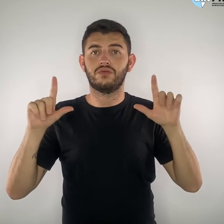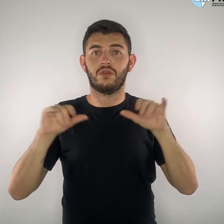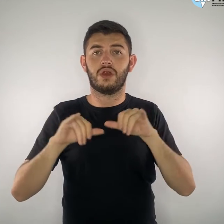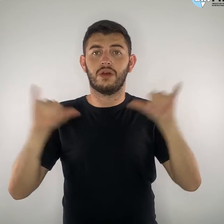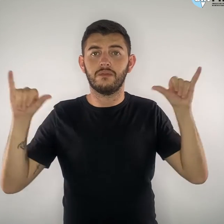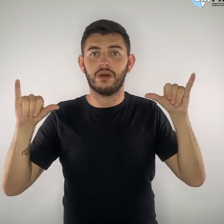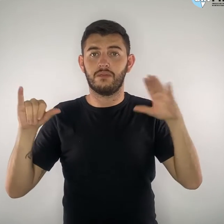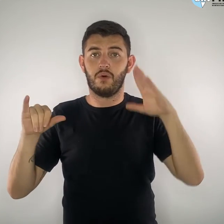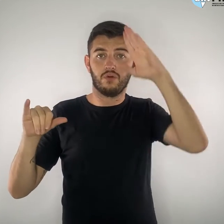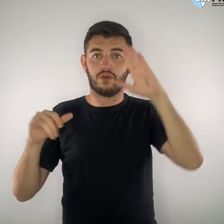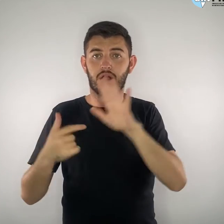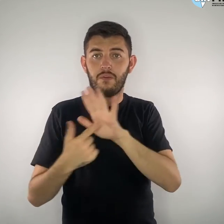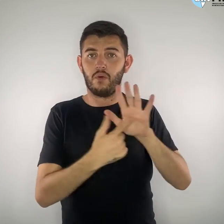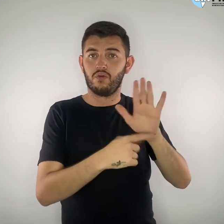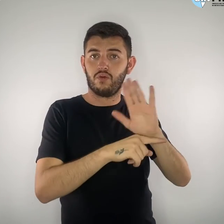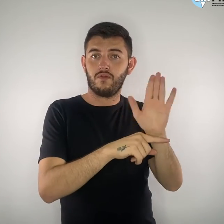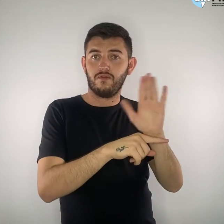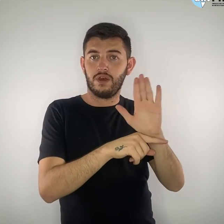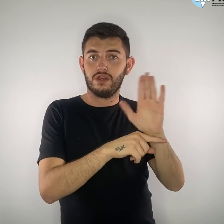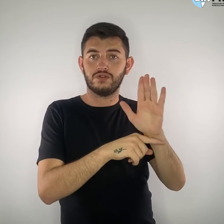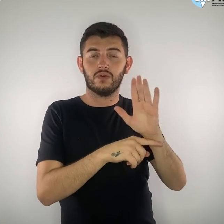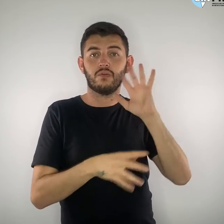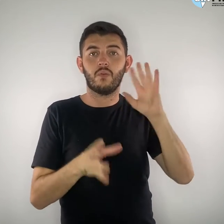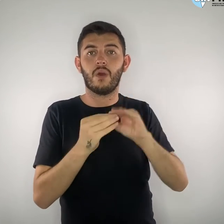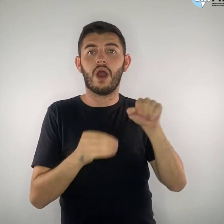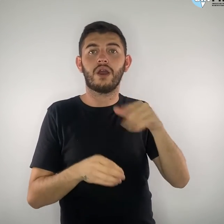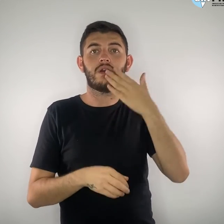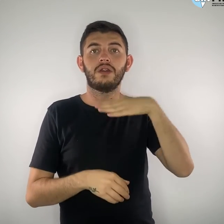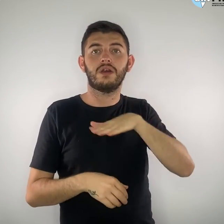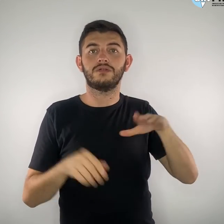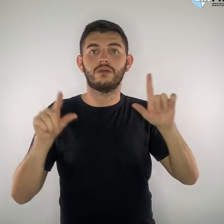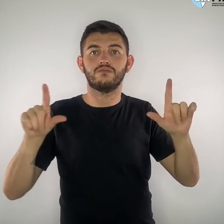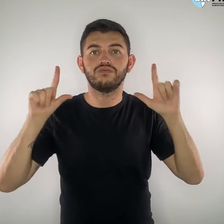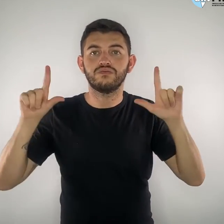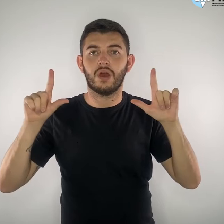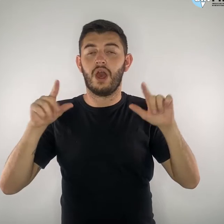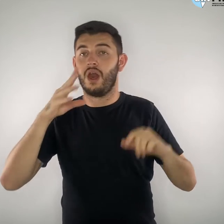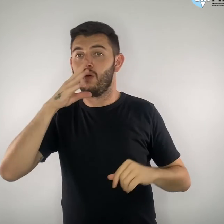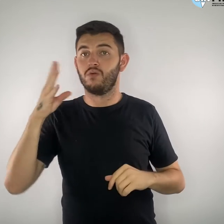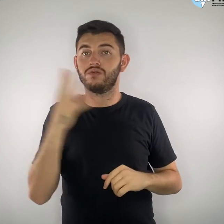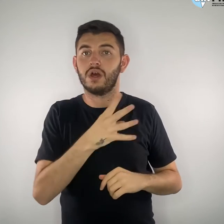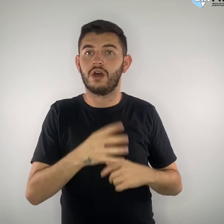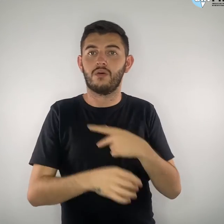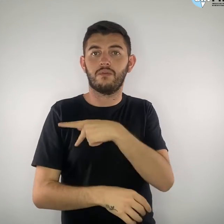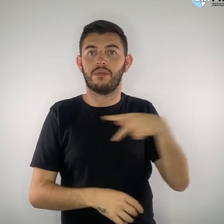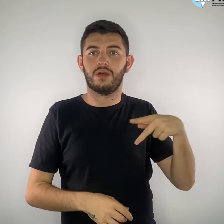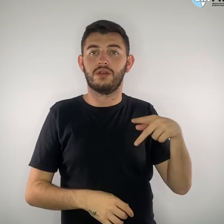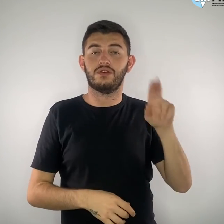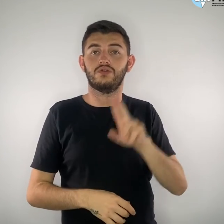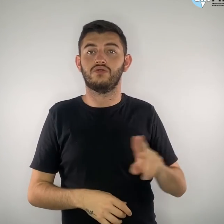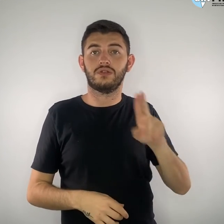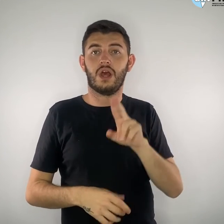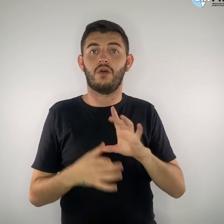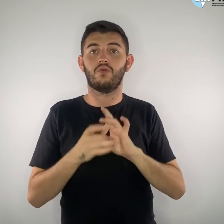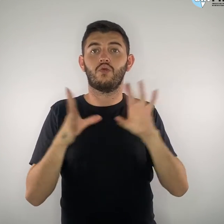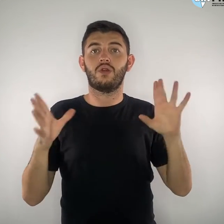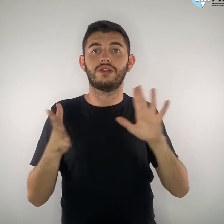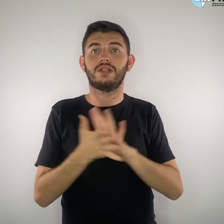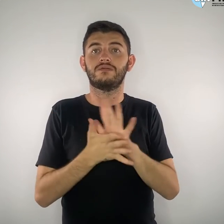outubro, acusaram o presidente de usar sem autorização a imagem da filha deles e de